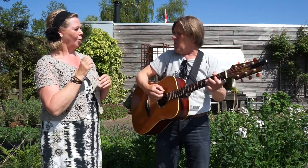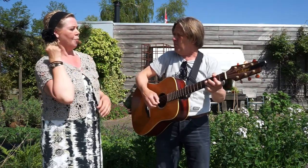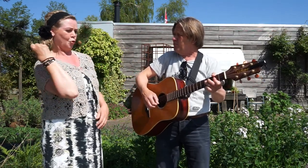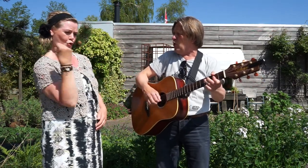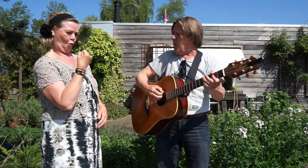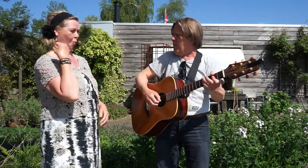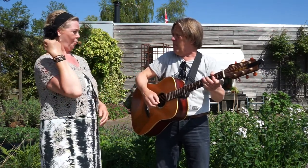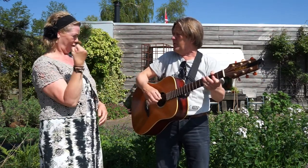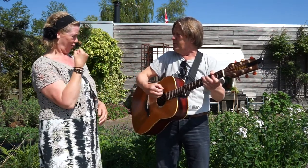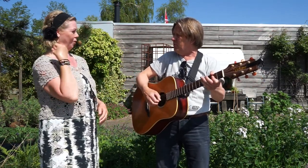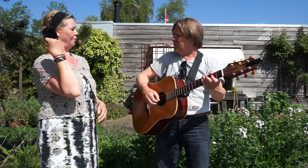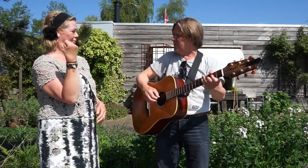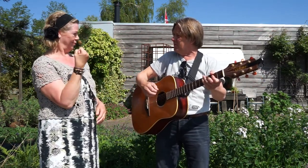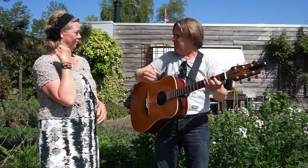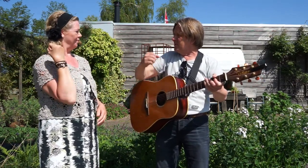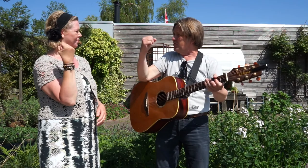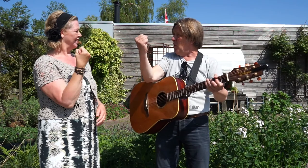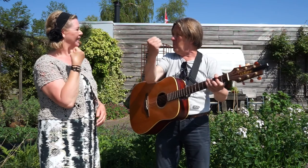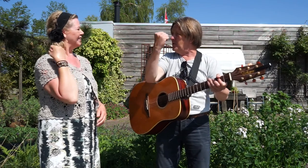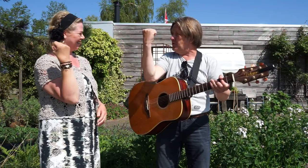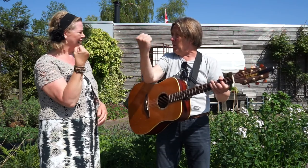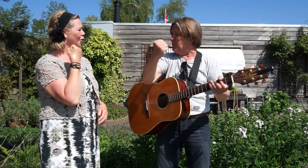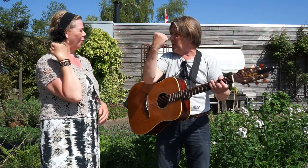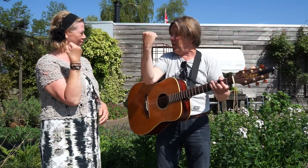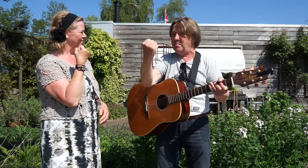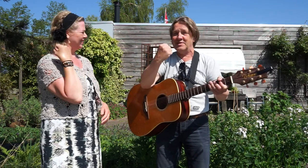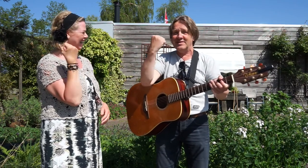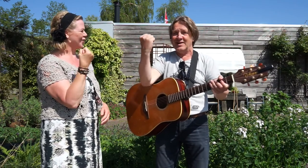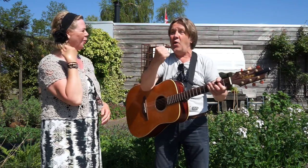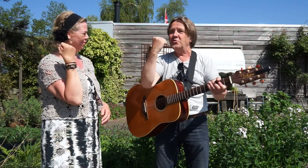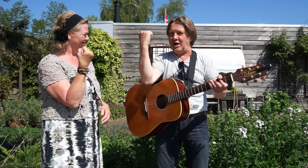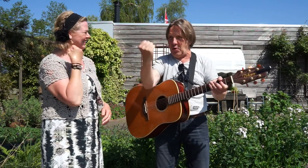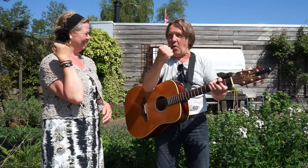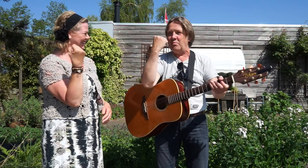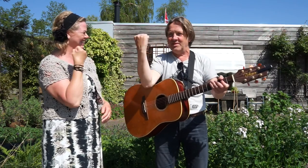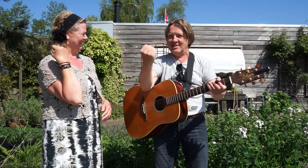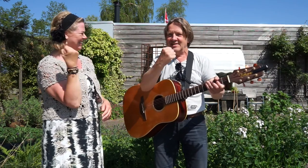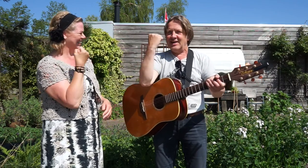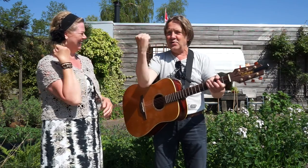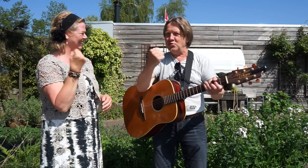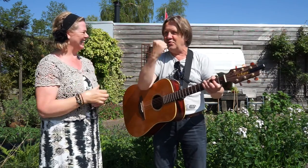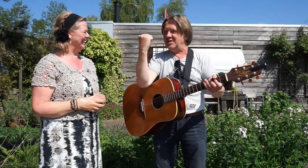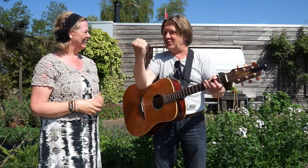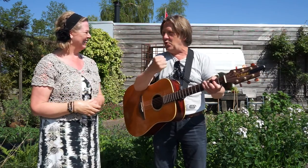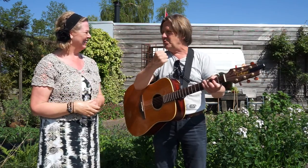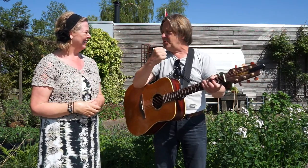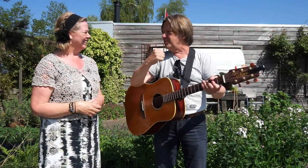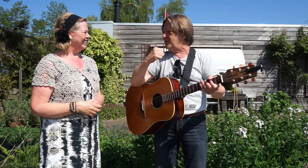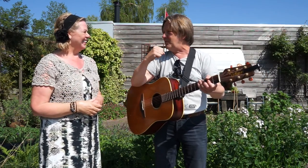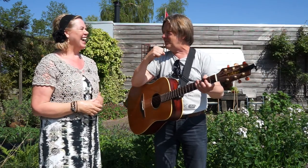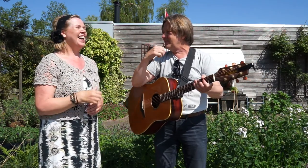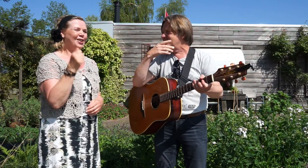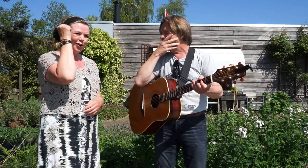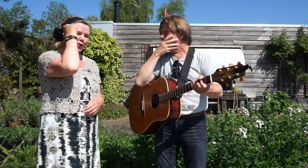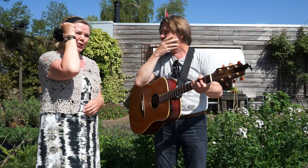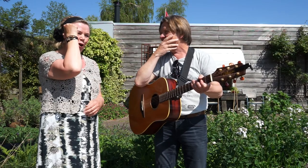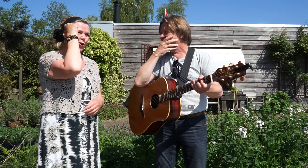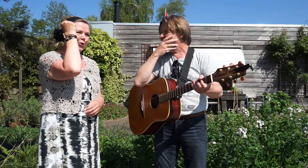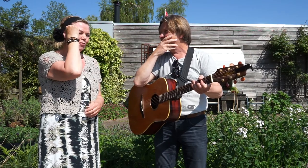Daarom domme domme domme domme domme. Daarom. Daarom. En hoe doen we dan domme domme domme? Ja, die kun je zo doen